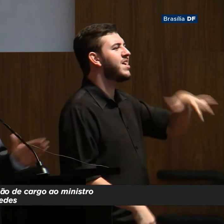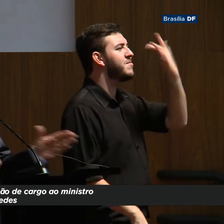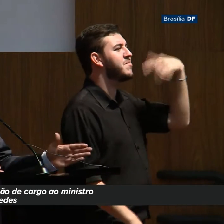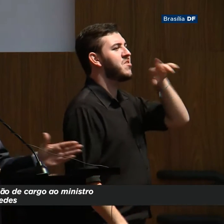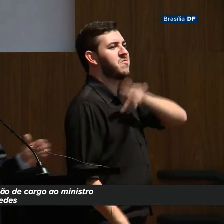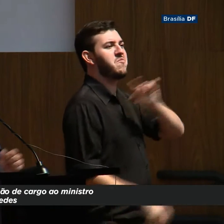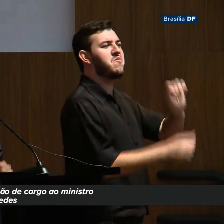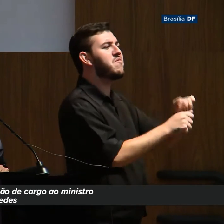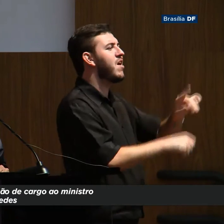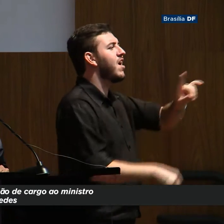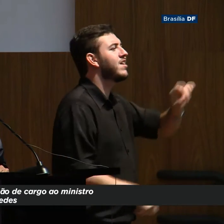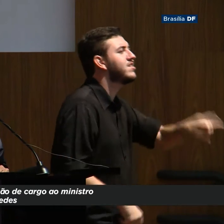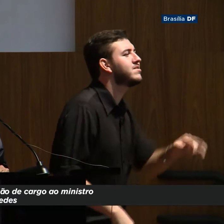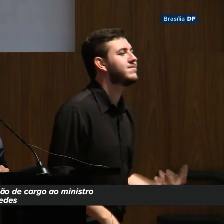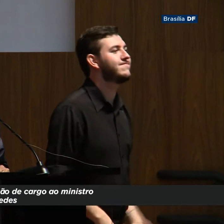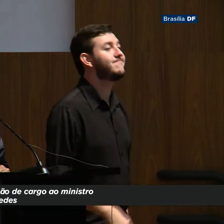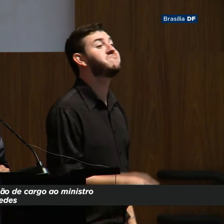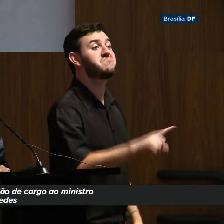pedindo mudança,